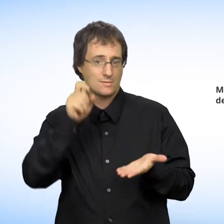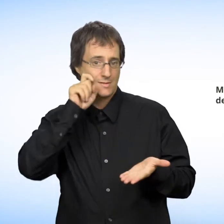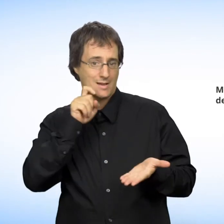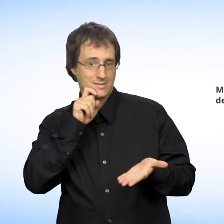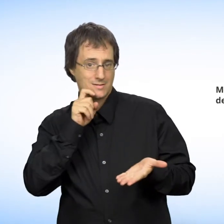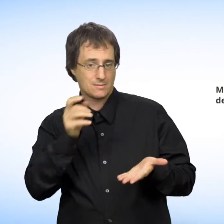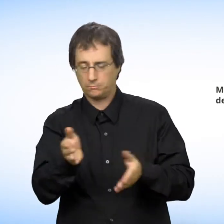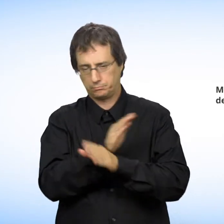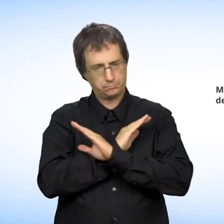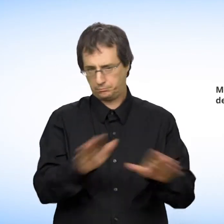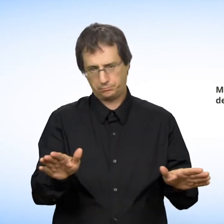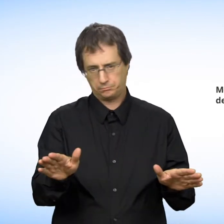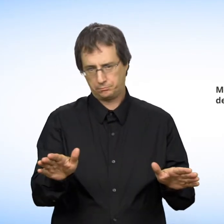en raison de votre sexe.